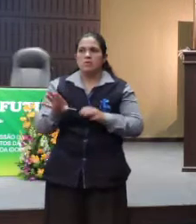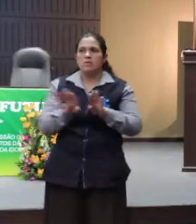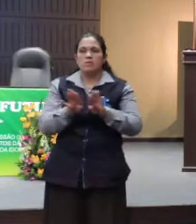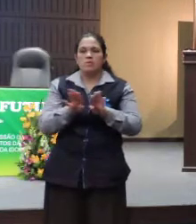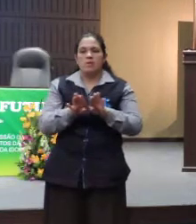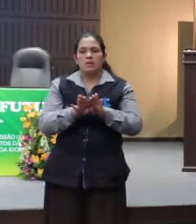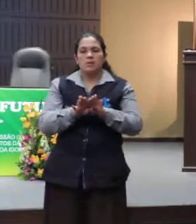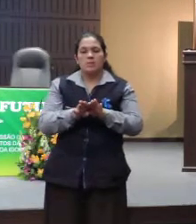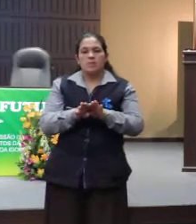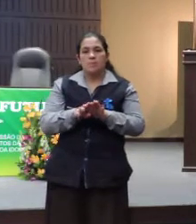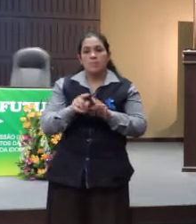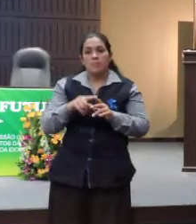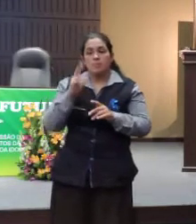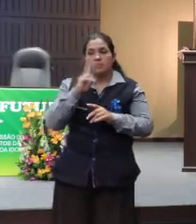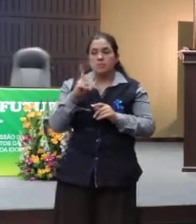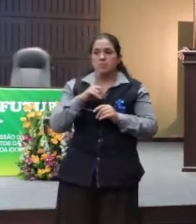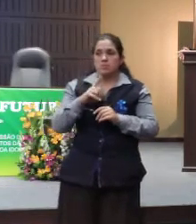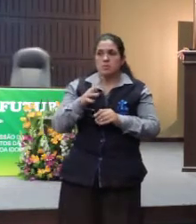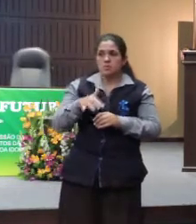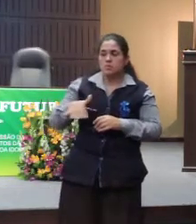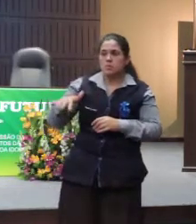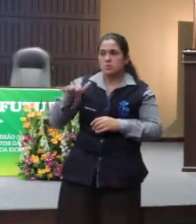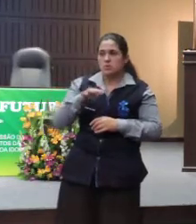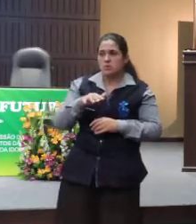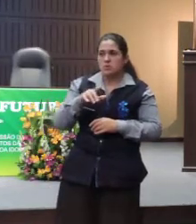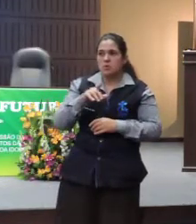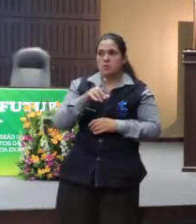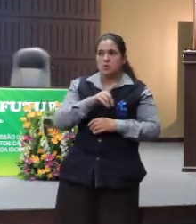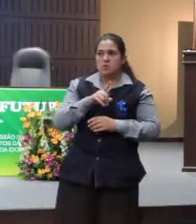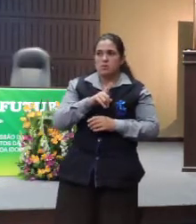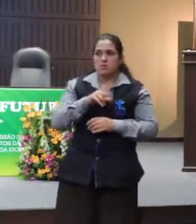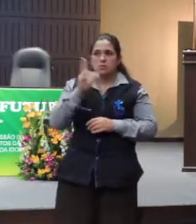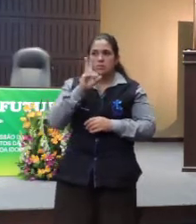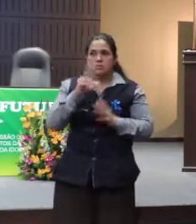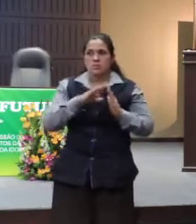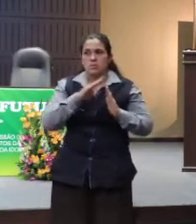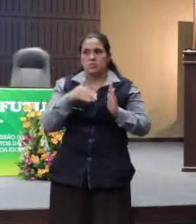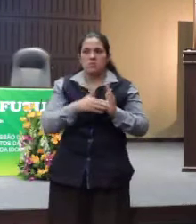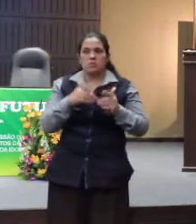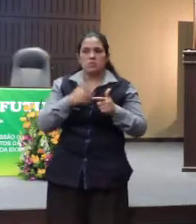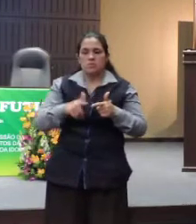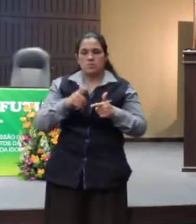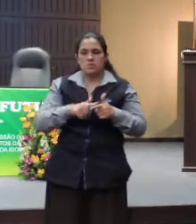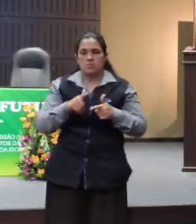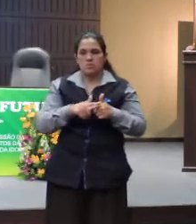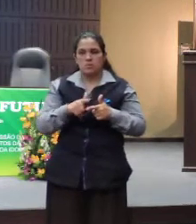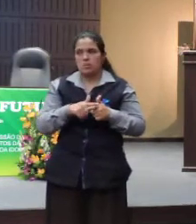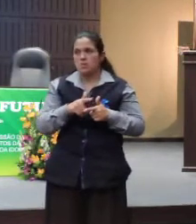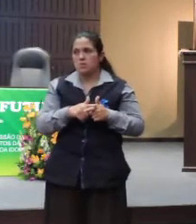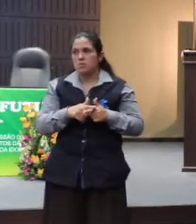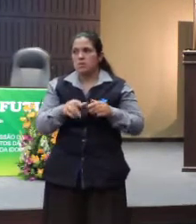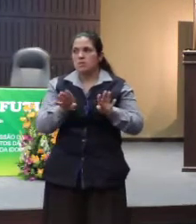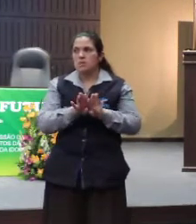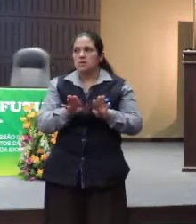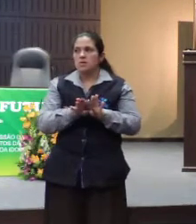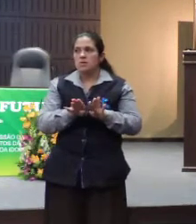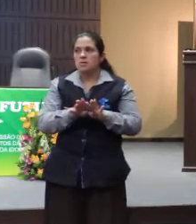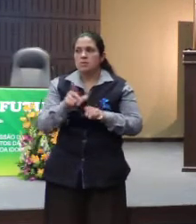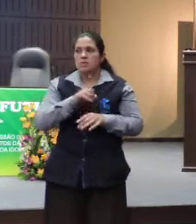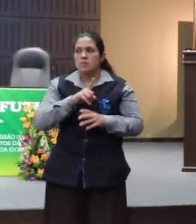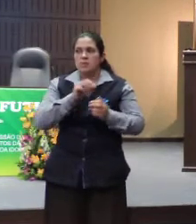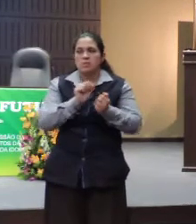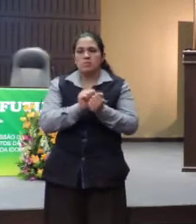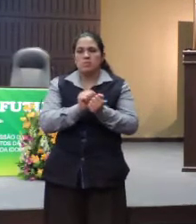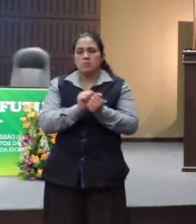por conta de sermos os recebedores dos problemas e proponentes,